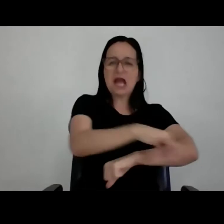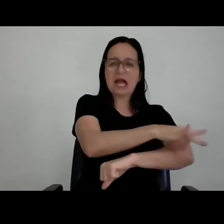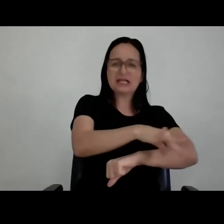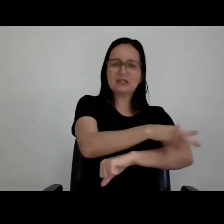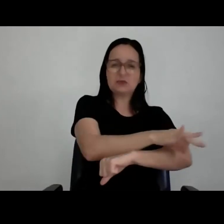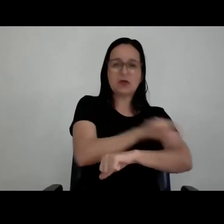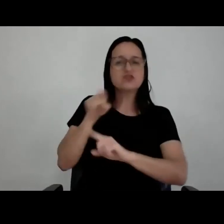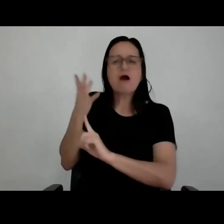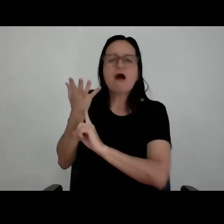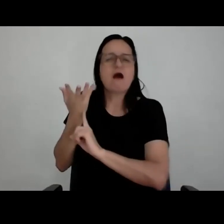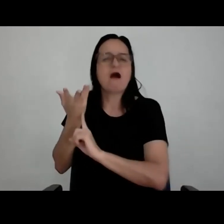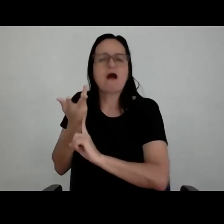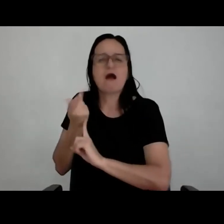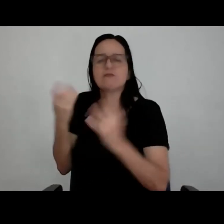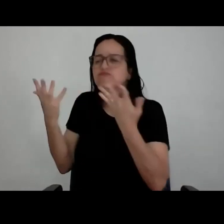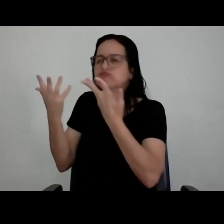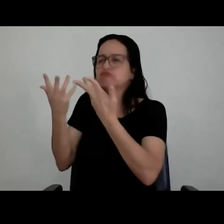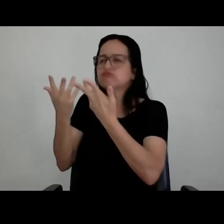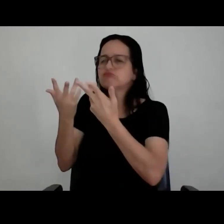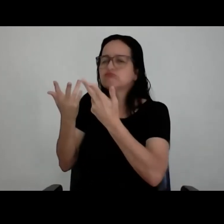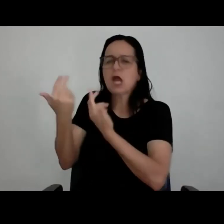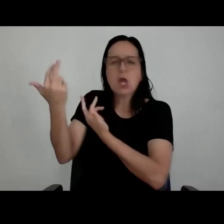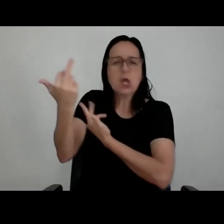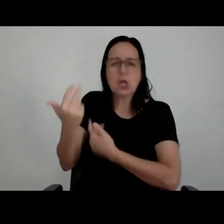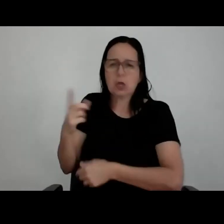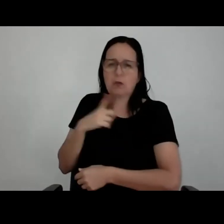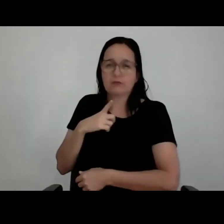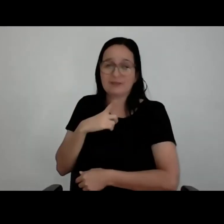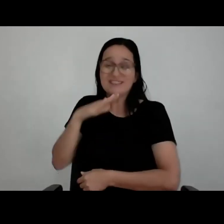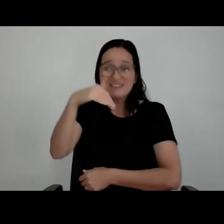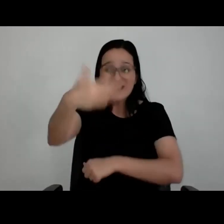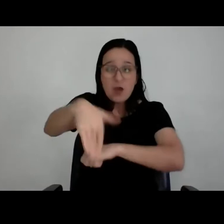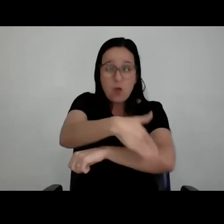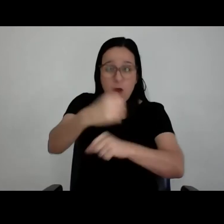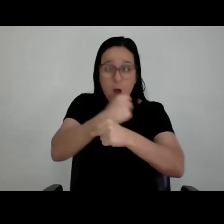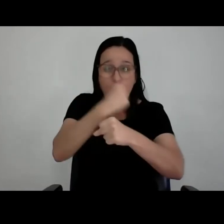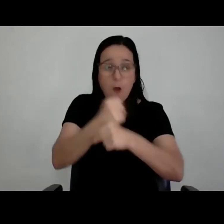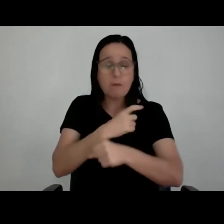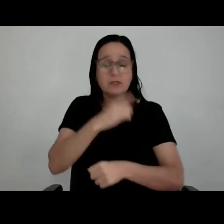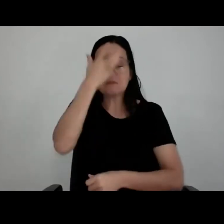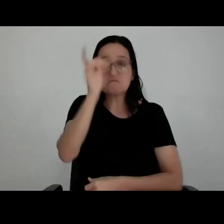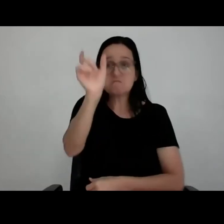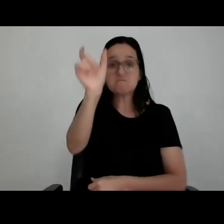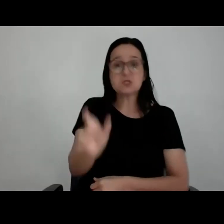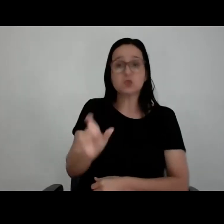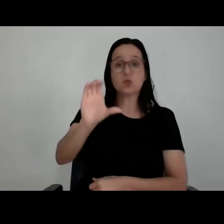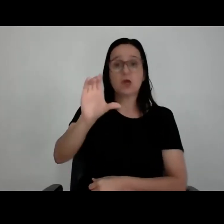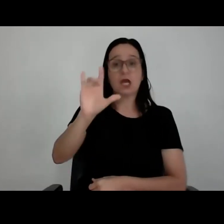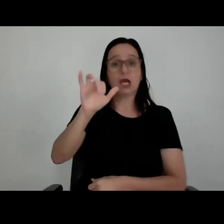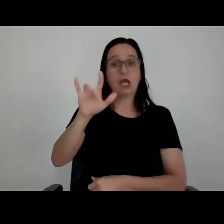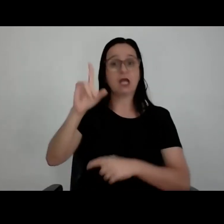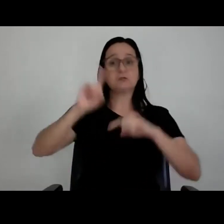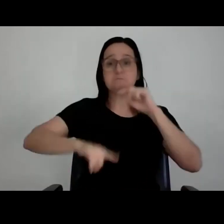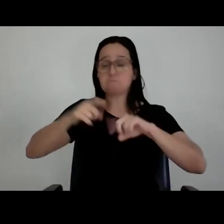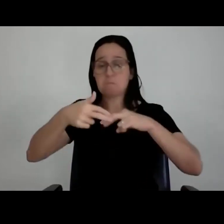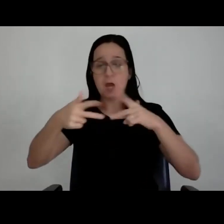própria do jeito que você quer, do tamanho que você quer. Na rua, a gente tem cliente, tem produto, tem demanda, tem público